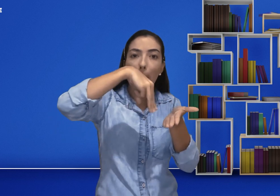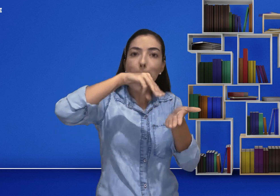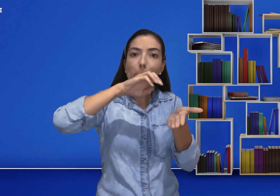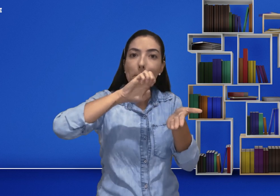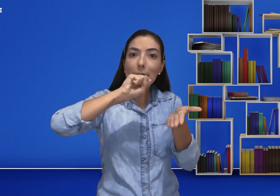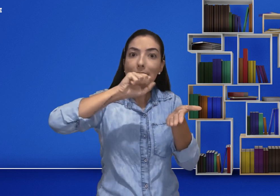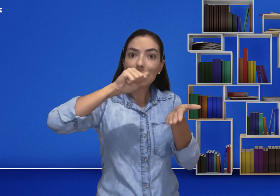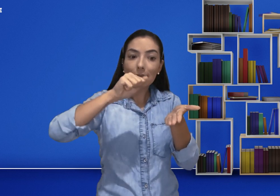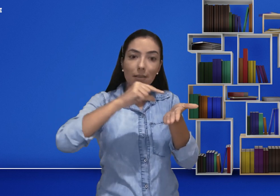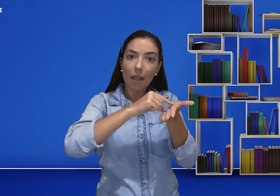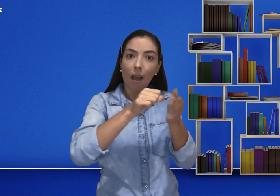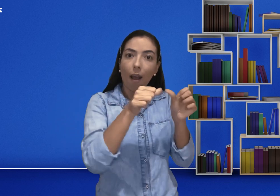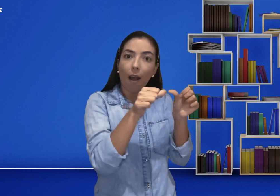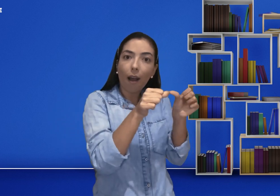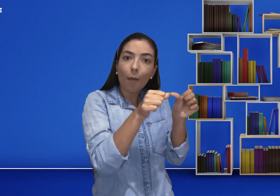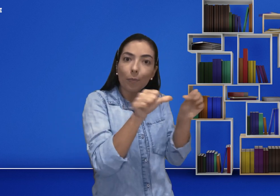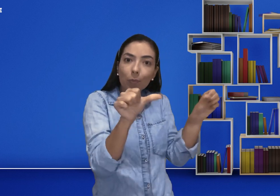no móvel.